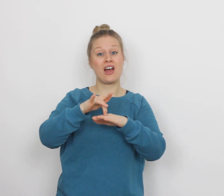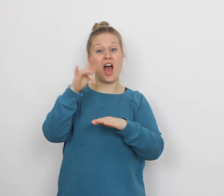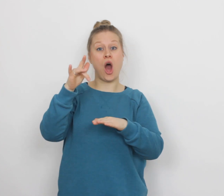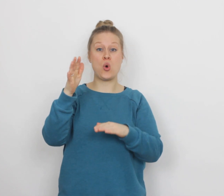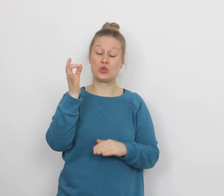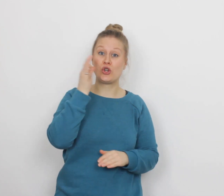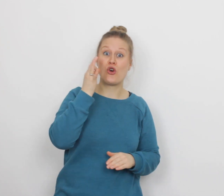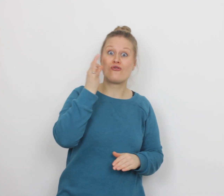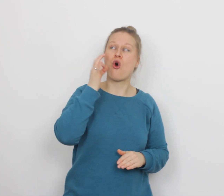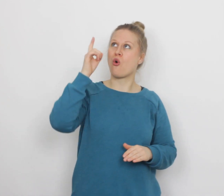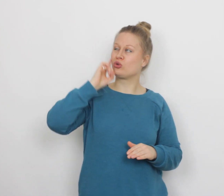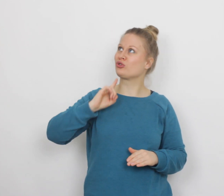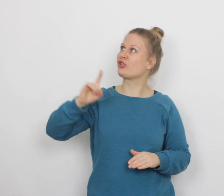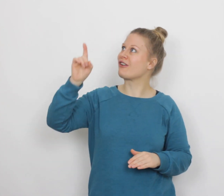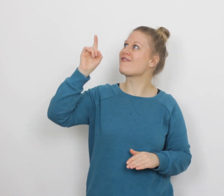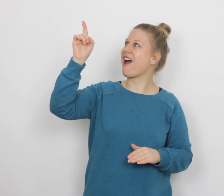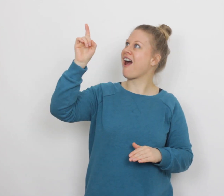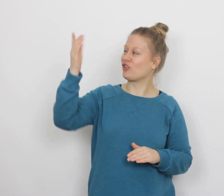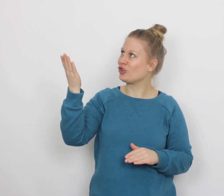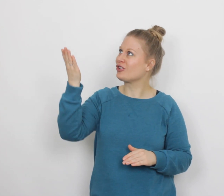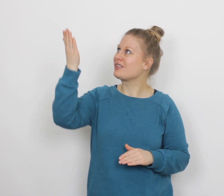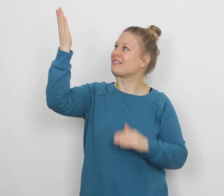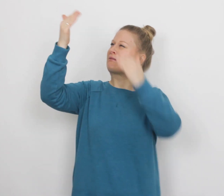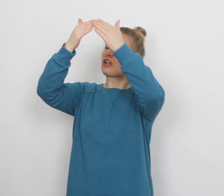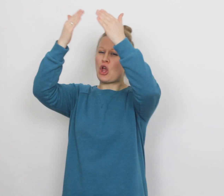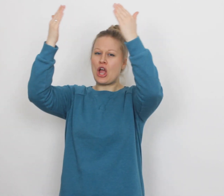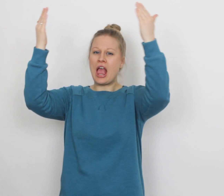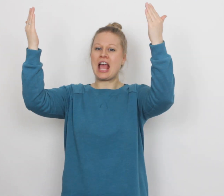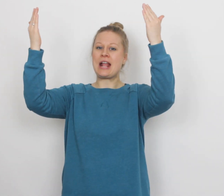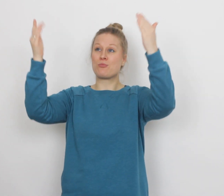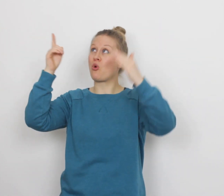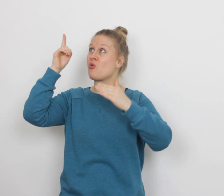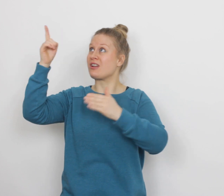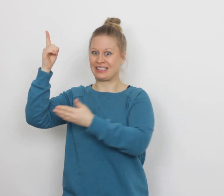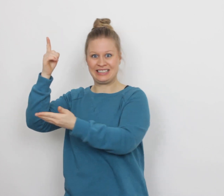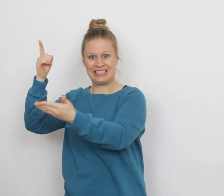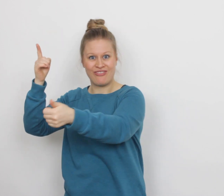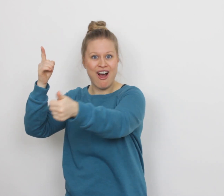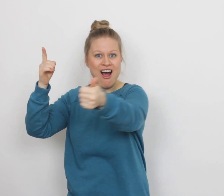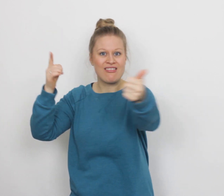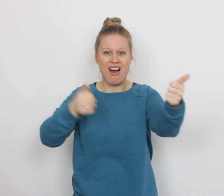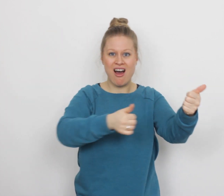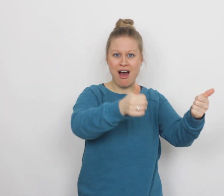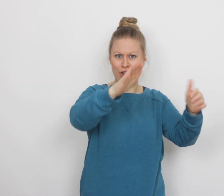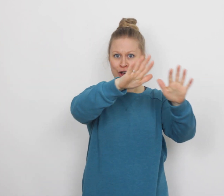goud, woont de Vader in de hemel, die van alle